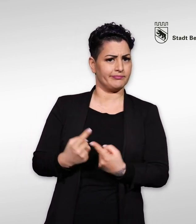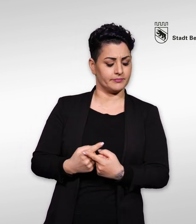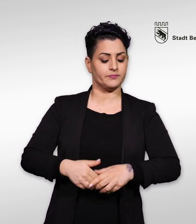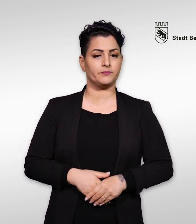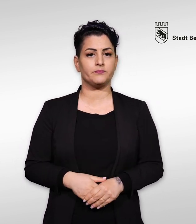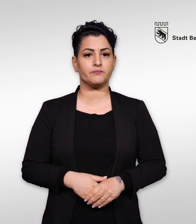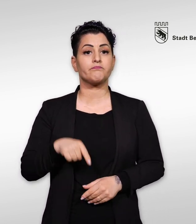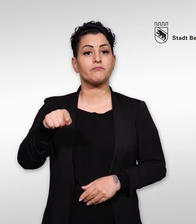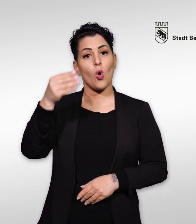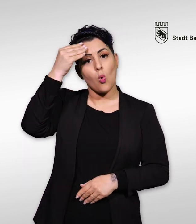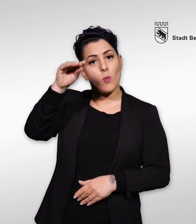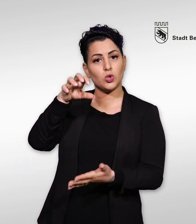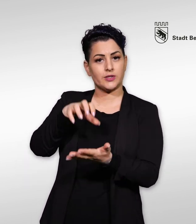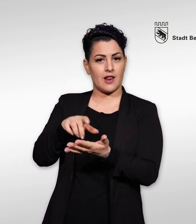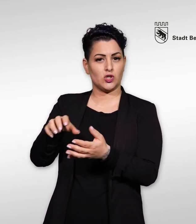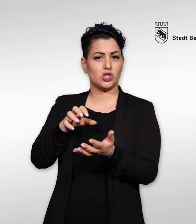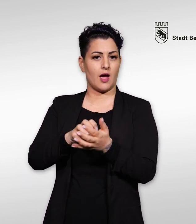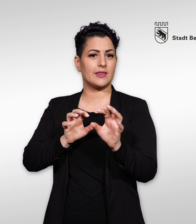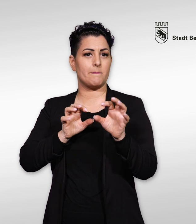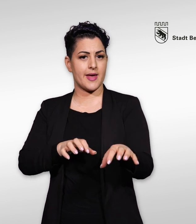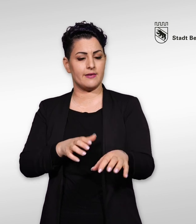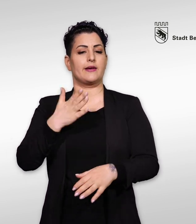Die Ombudsstelle der Stadt Bern ist gerne für Sie da.